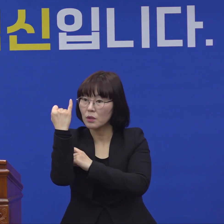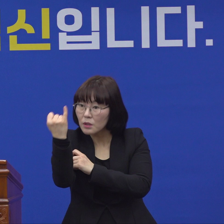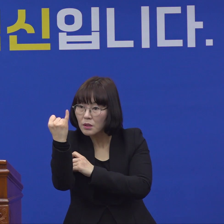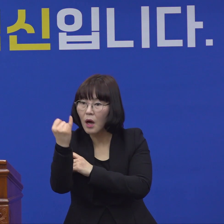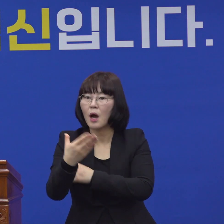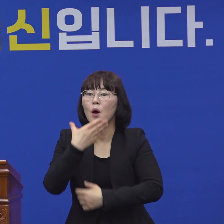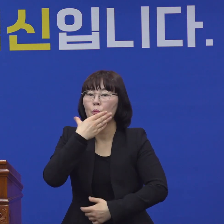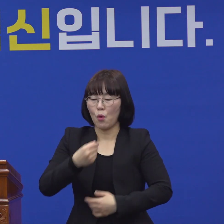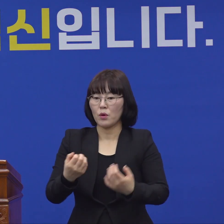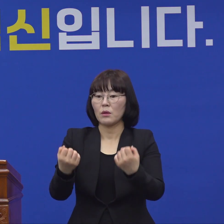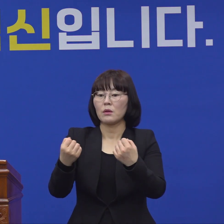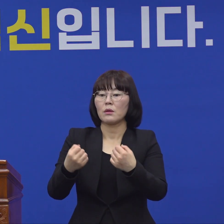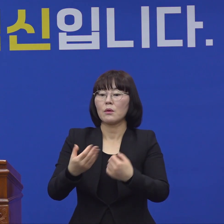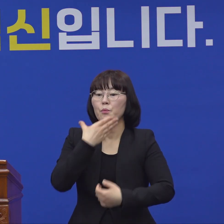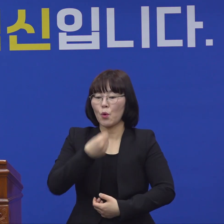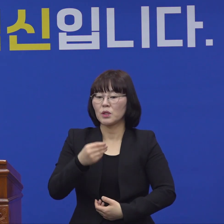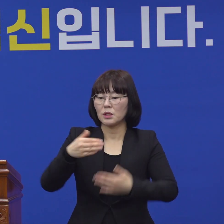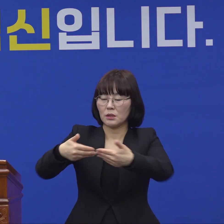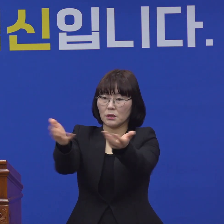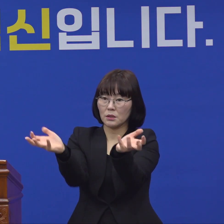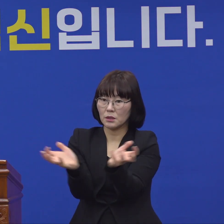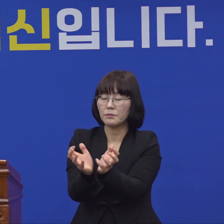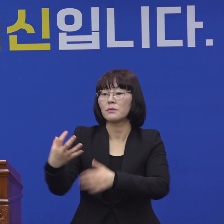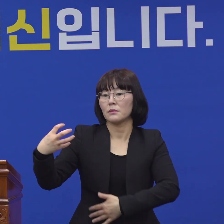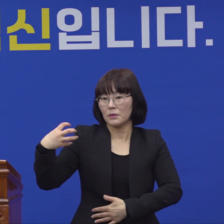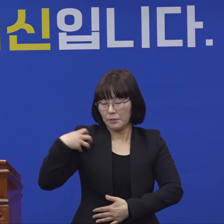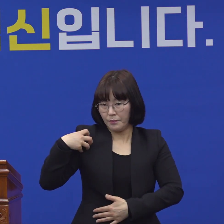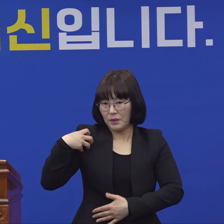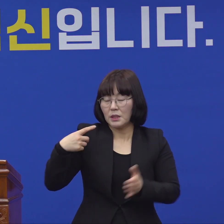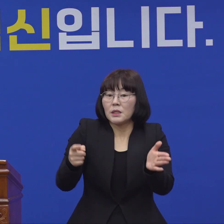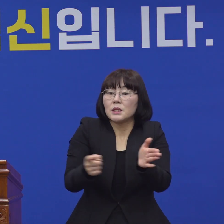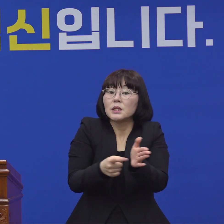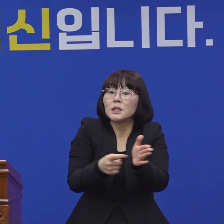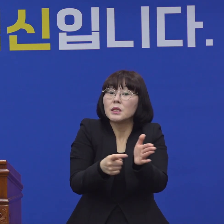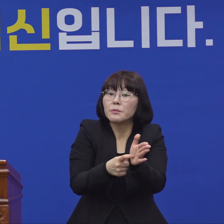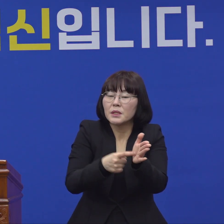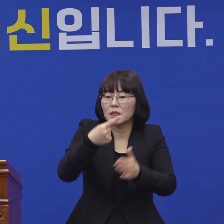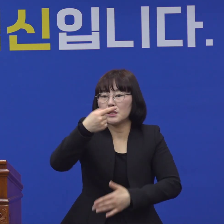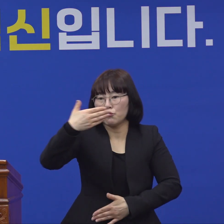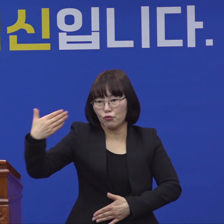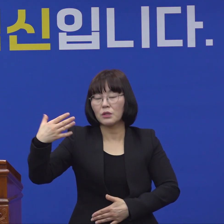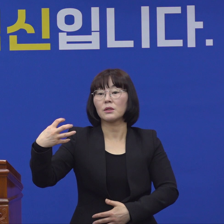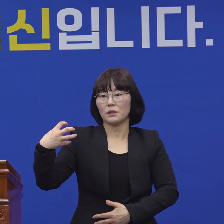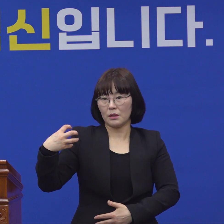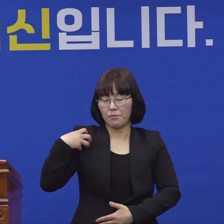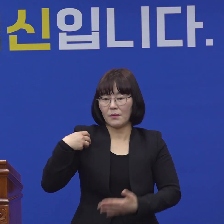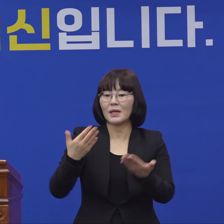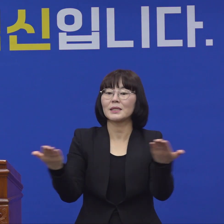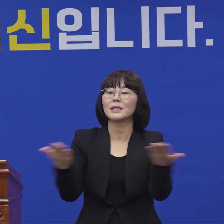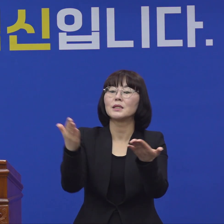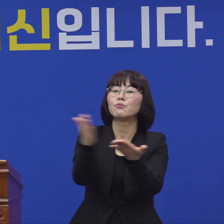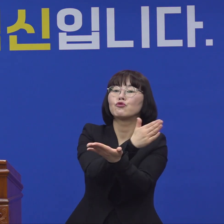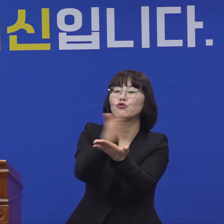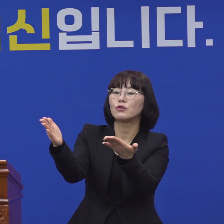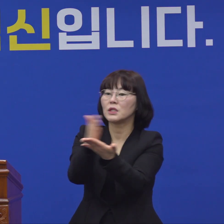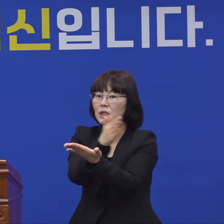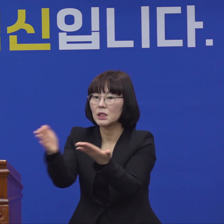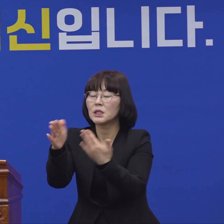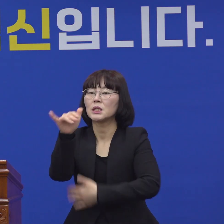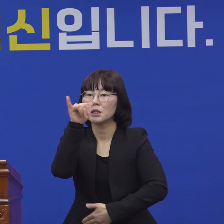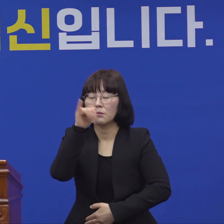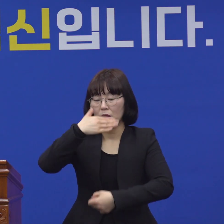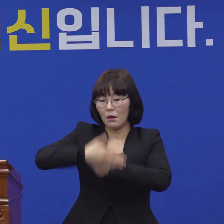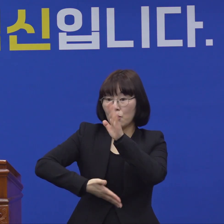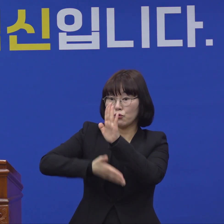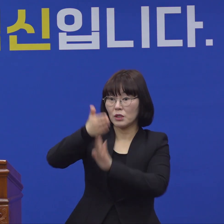긴급 호송 문제라든가 구급 문제는 소방에서 담당하는 형태로 이루어지고 있습니다. 그래서 우리 대구시가